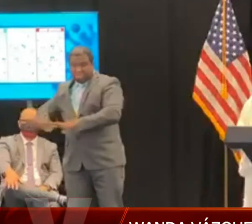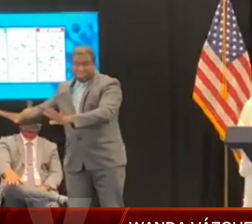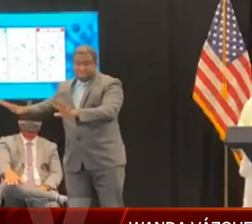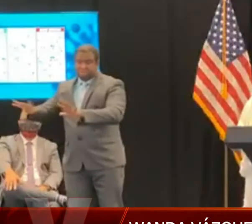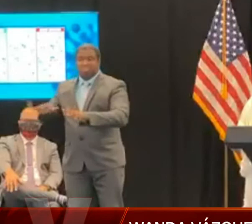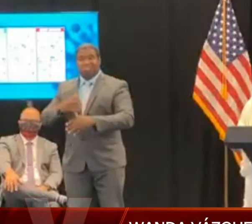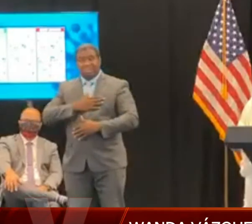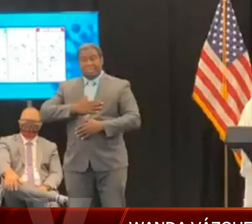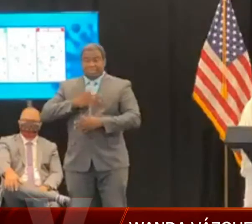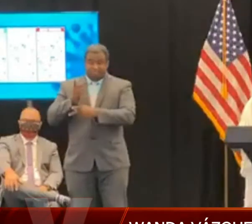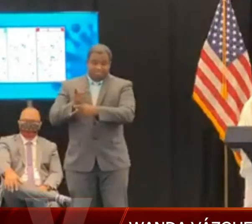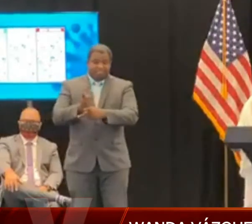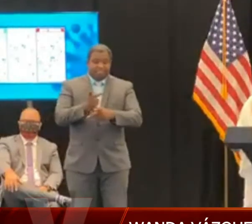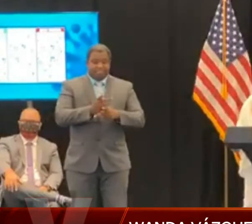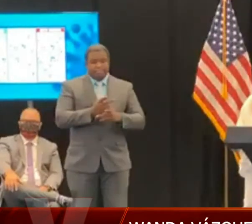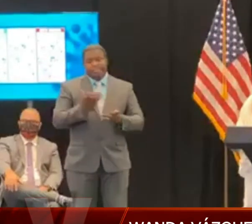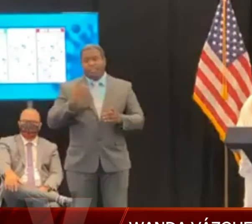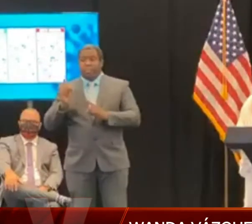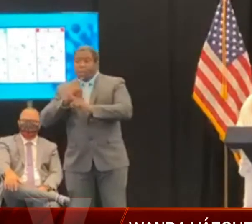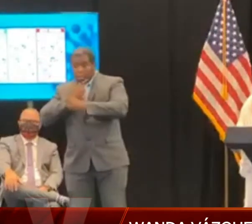son recreativas de las playas.